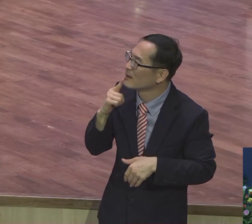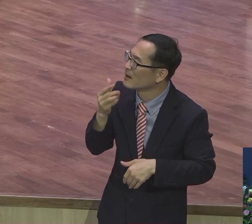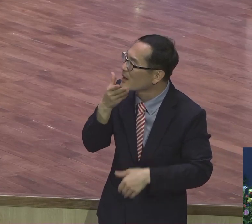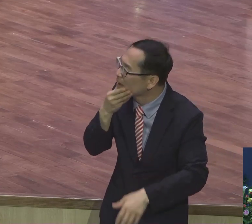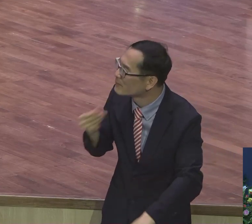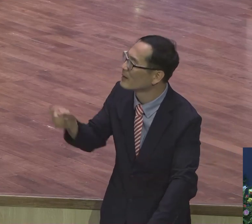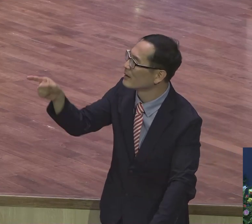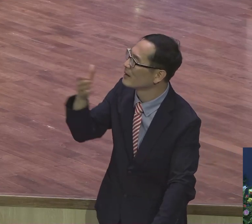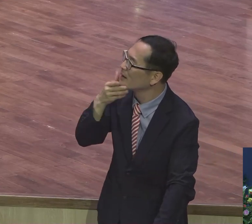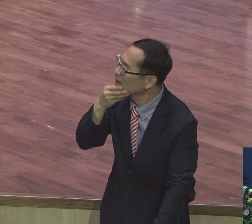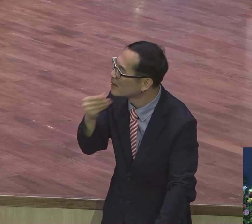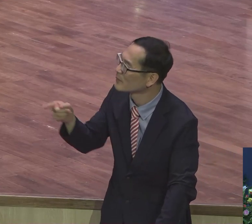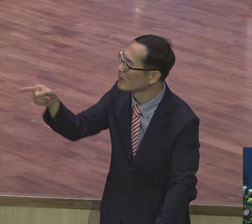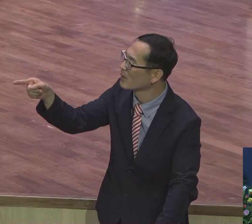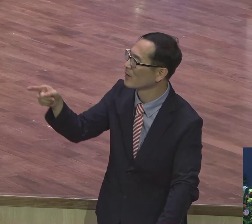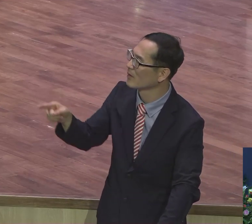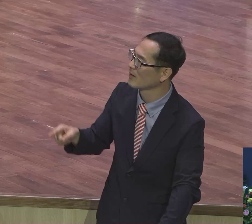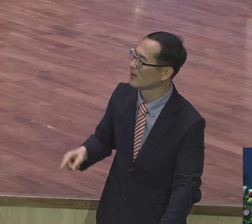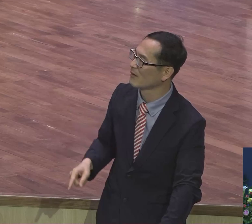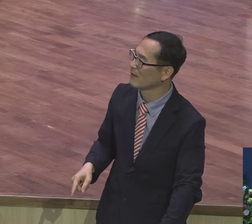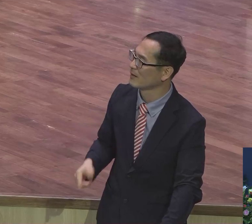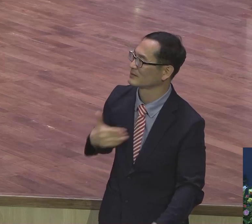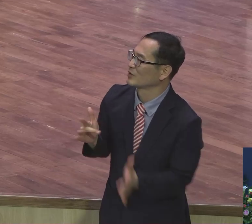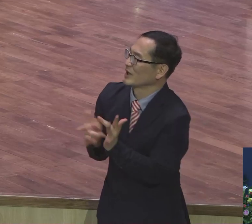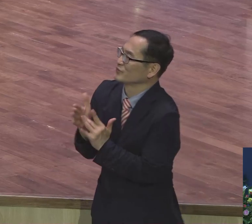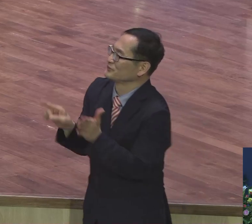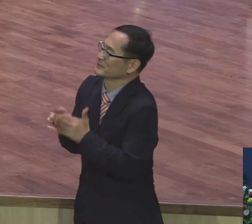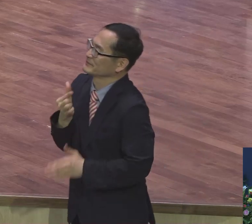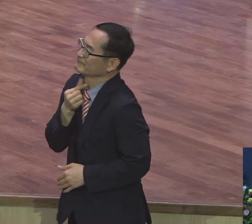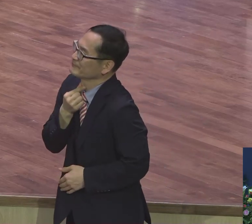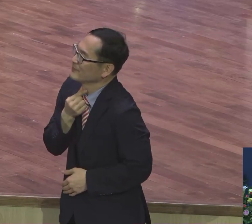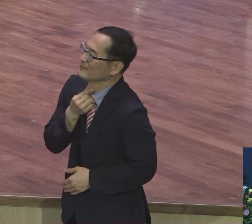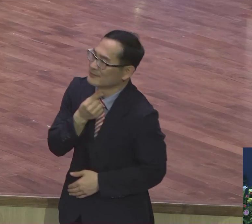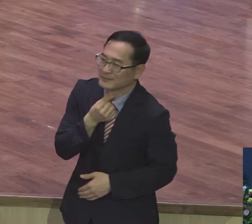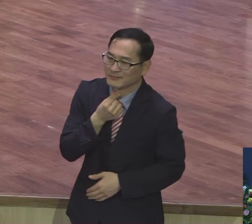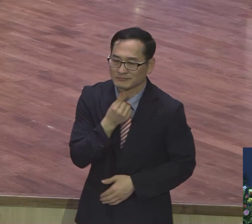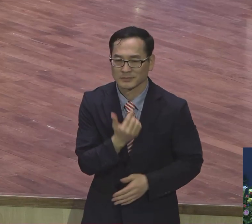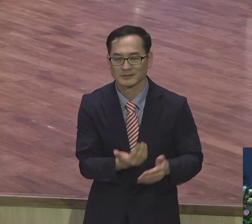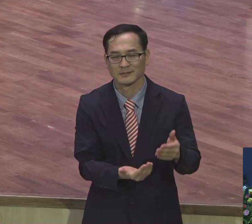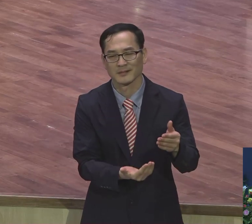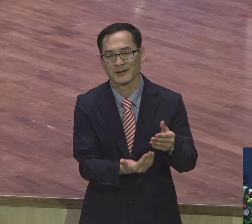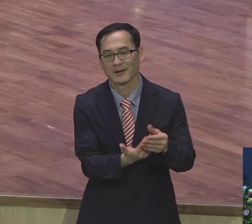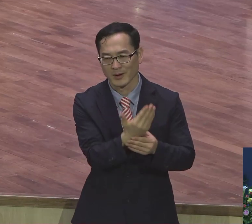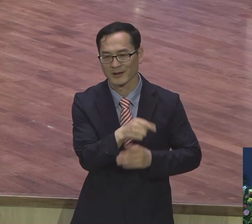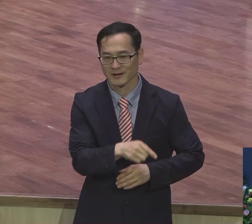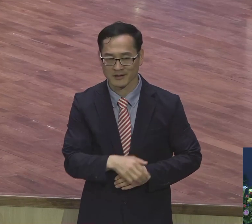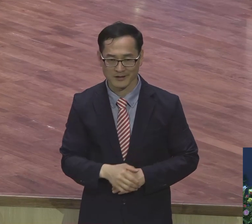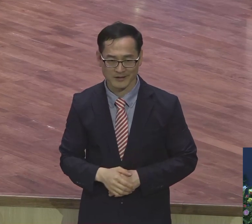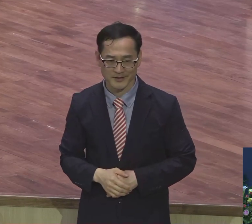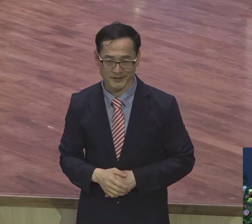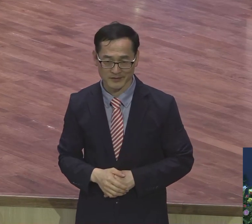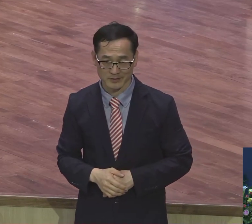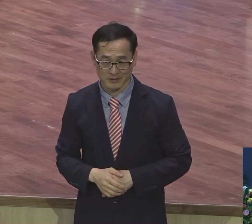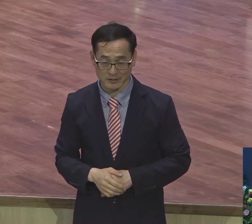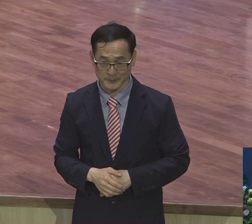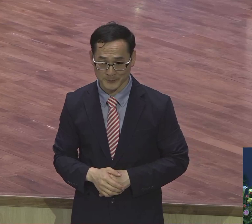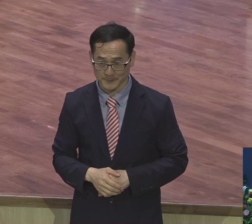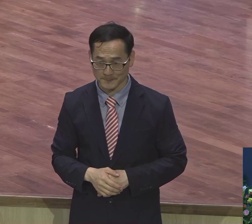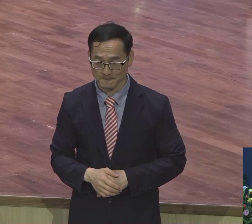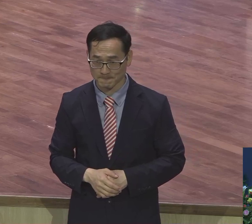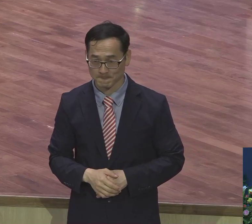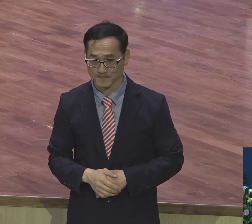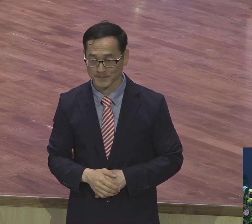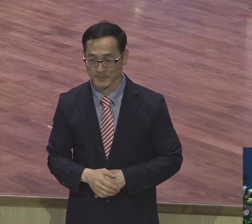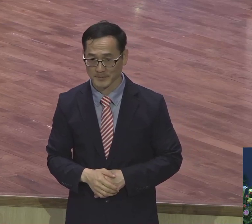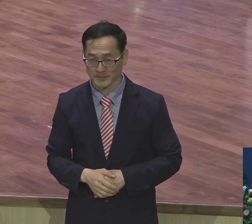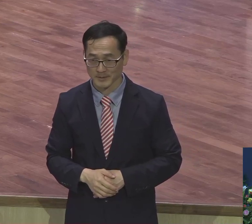많아서가 아니라 정말로 저 삶의 저 인격이 저 삶의 중심이. 그러니까요. 여러분이